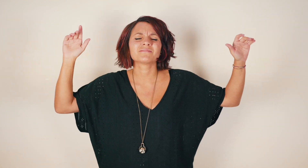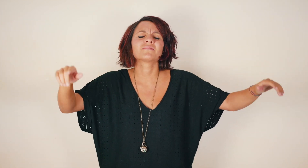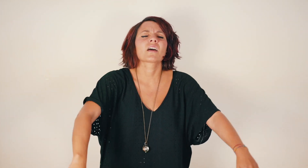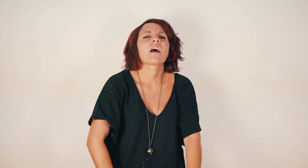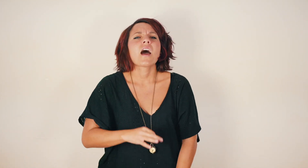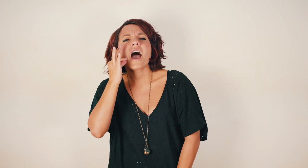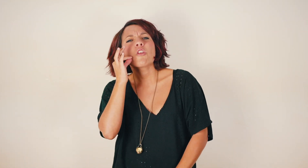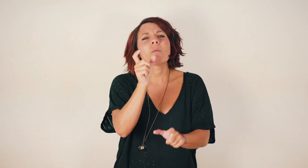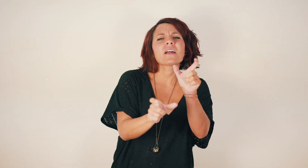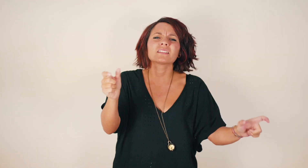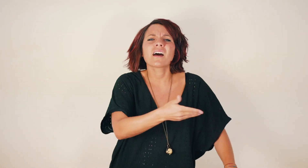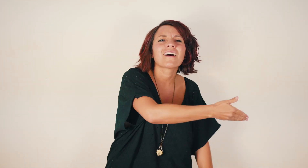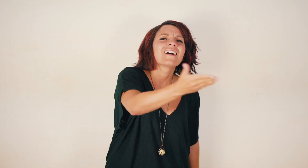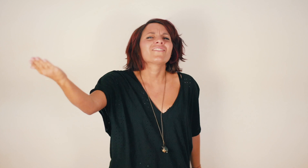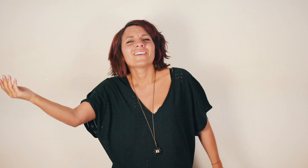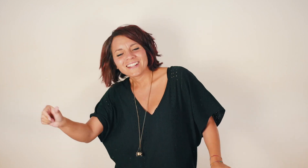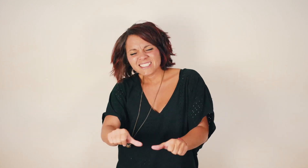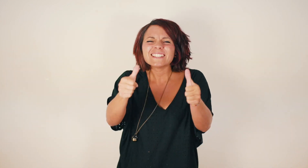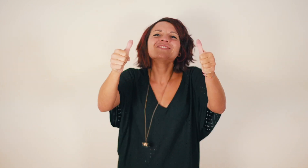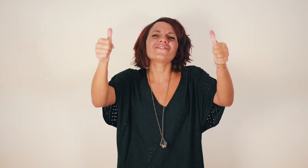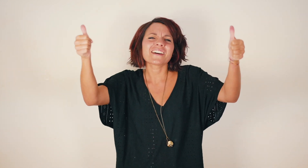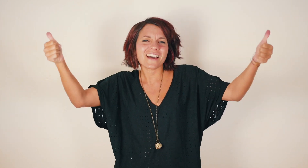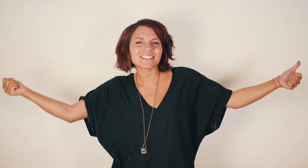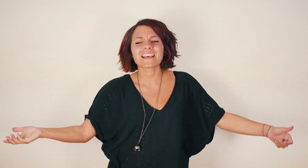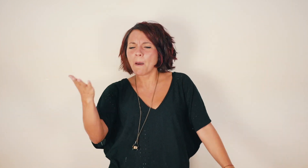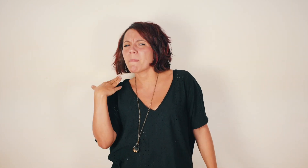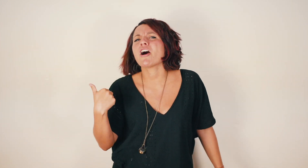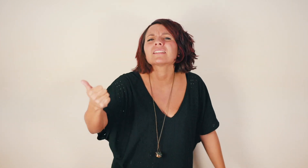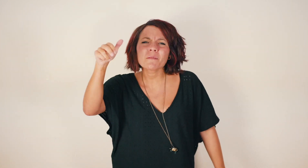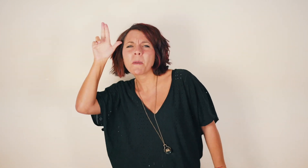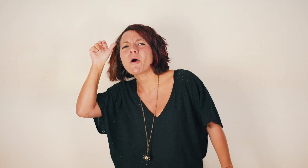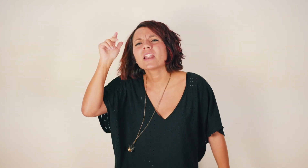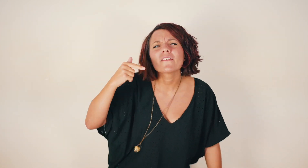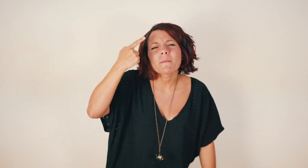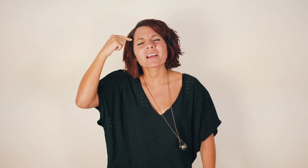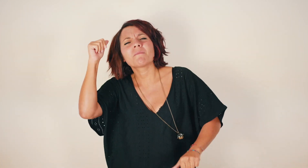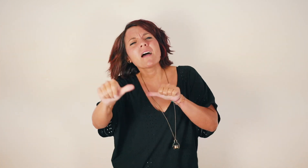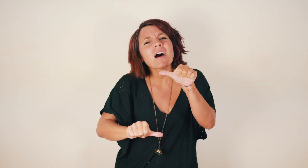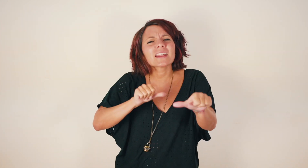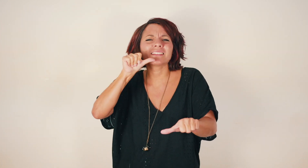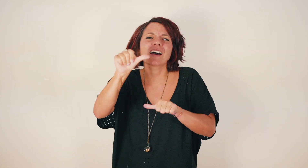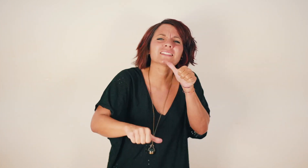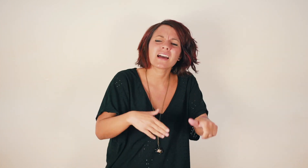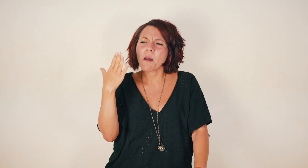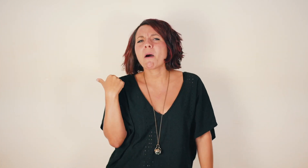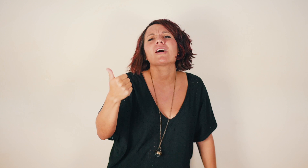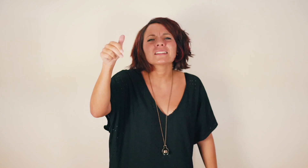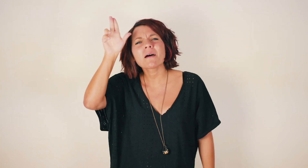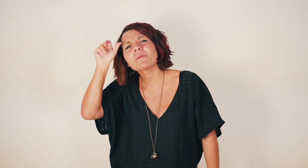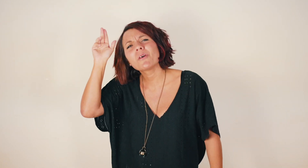È l'umanità che fa la differenza Portami in Bolivia per cambiare testa Portami in